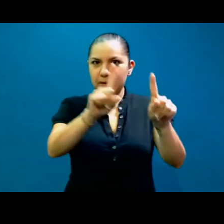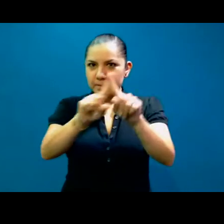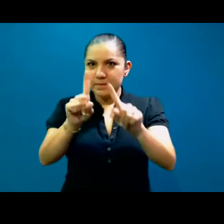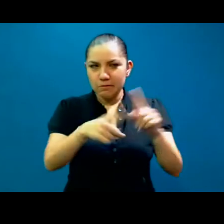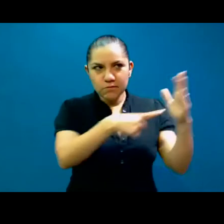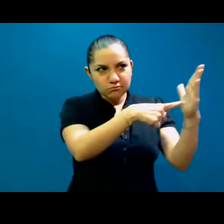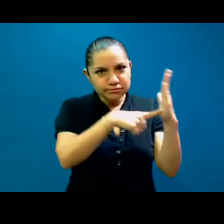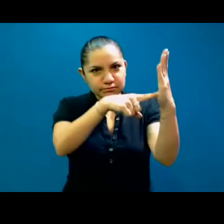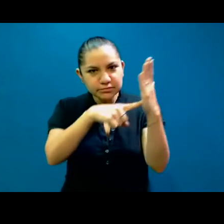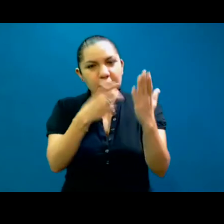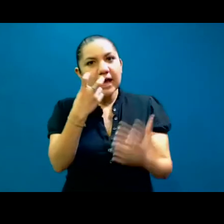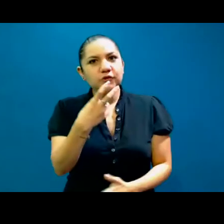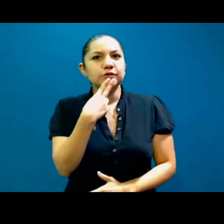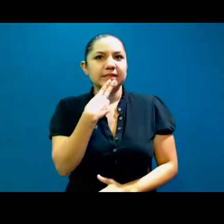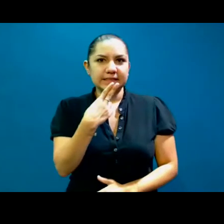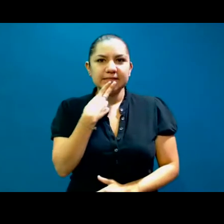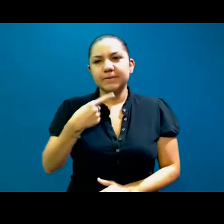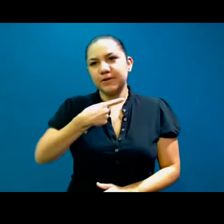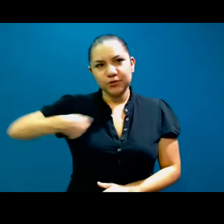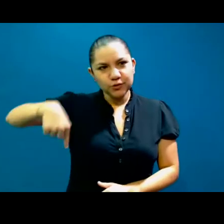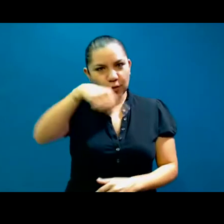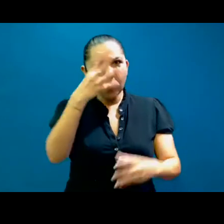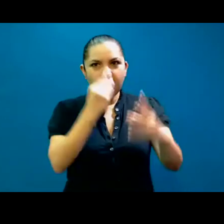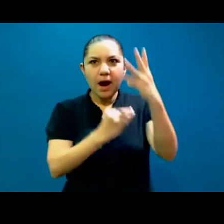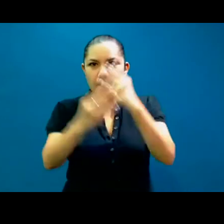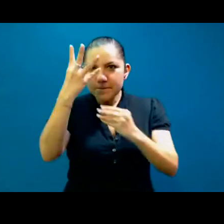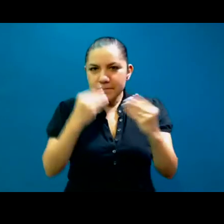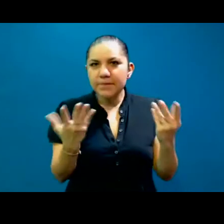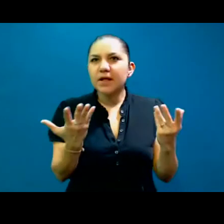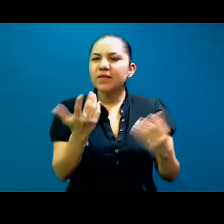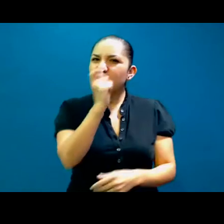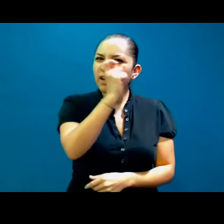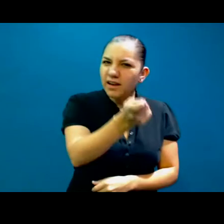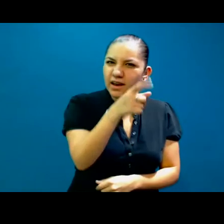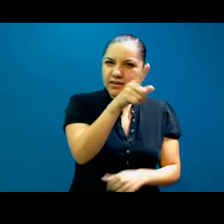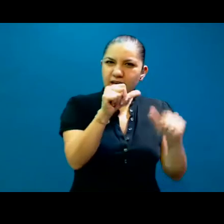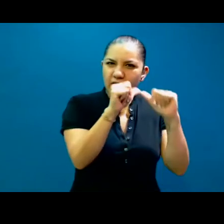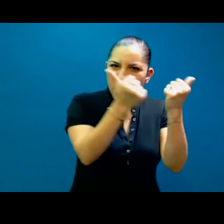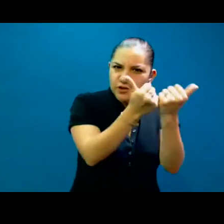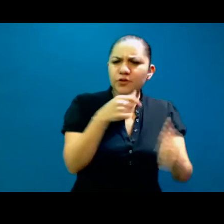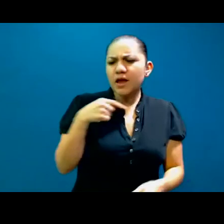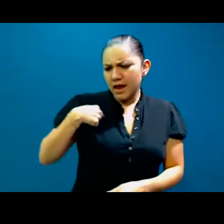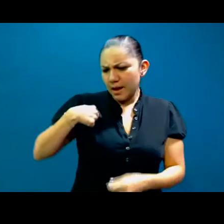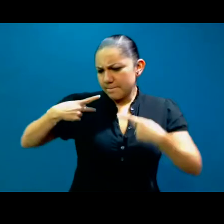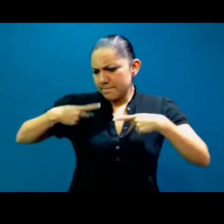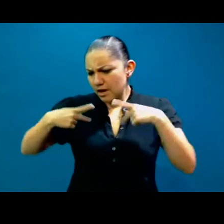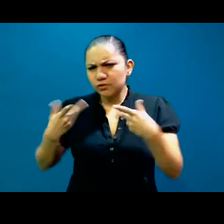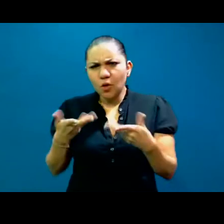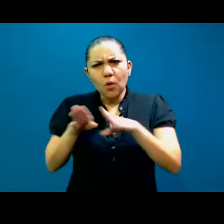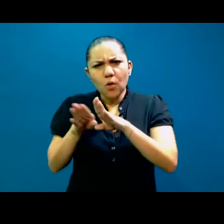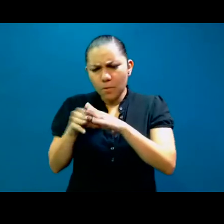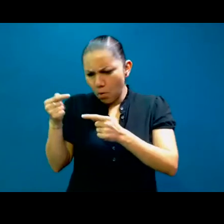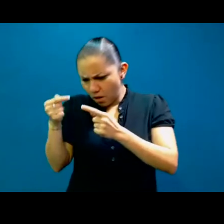aprendido muchísimo de, pues, qué hace la gente para poder agremiarse y hacer cosas a favor de la